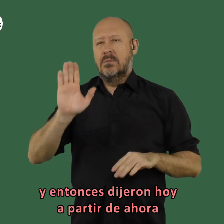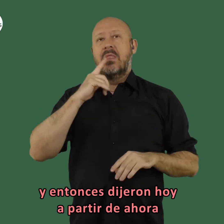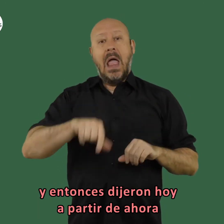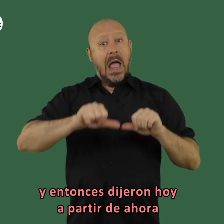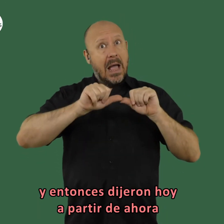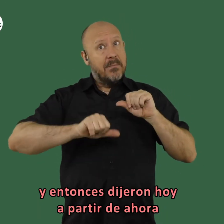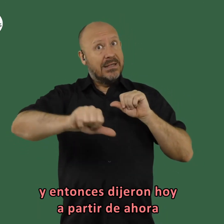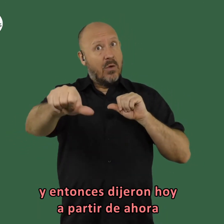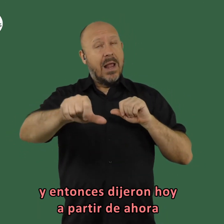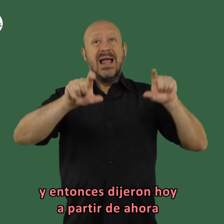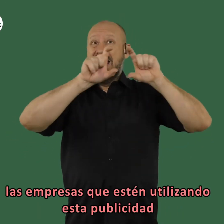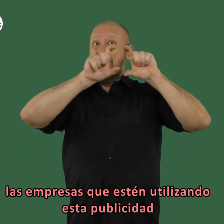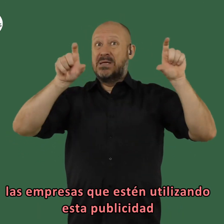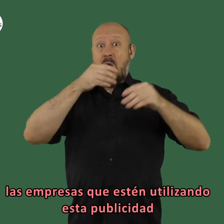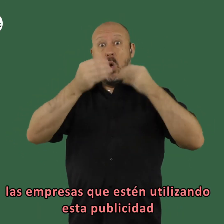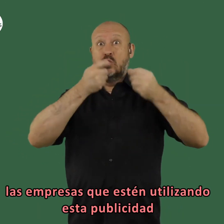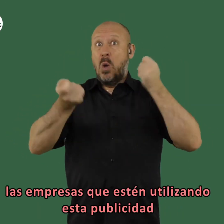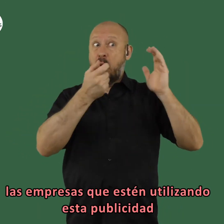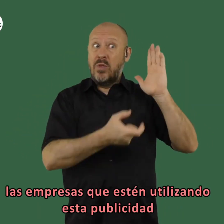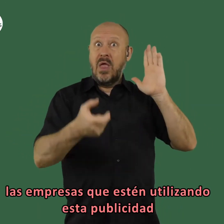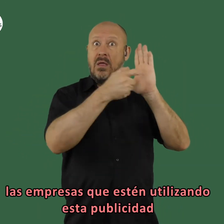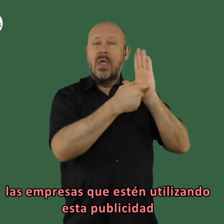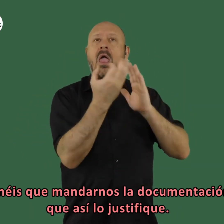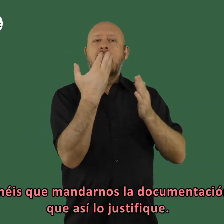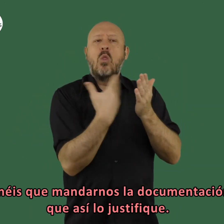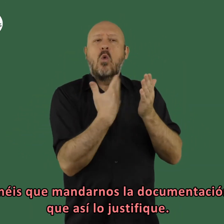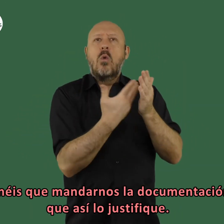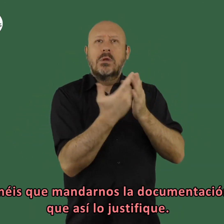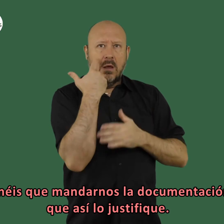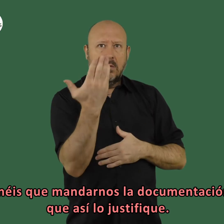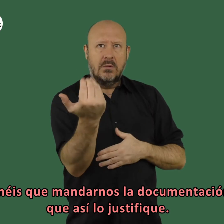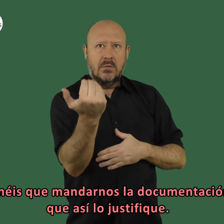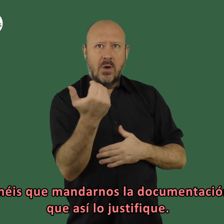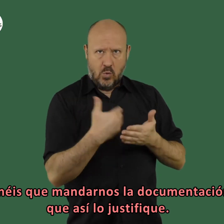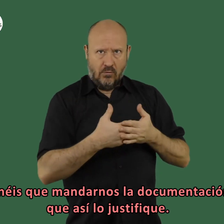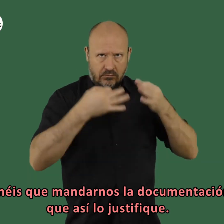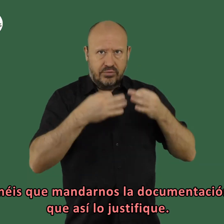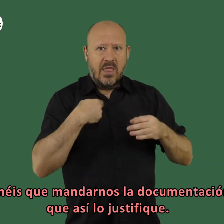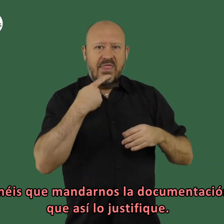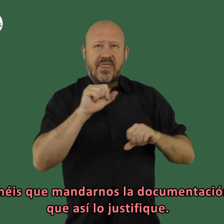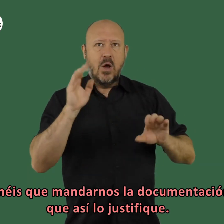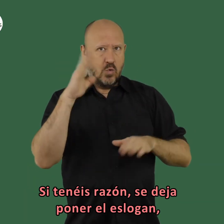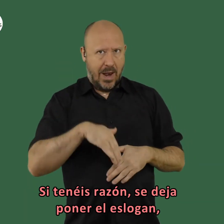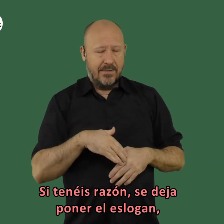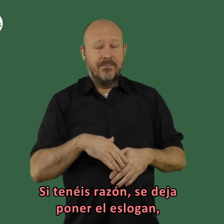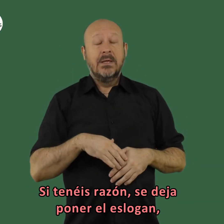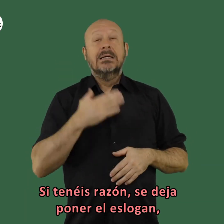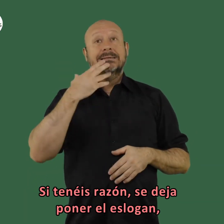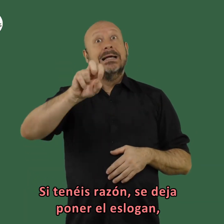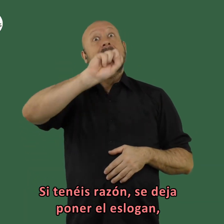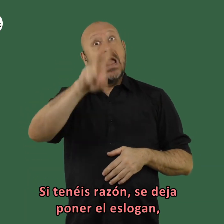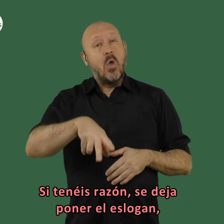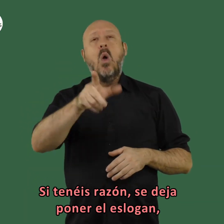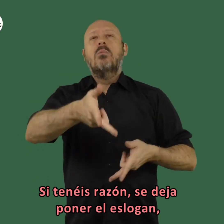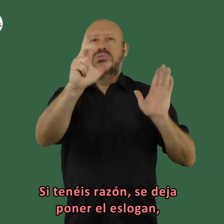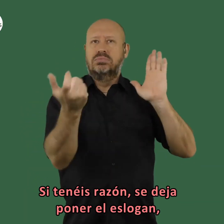y entonces dijeron y a partir de ahora las empresas que estoy utilizando esta publicidad tenéis que mandarnos la documentación que así lo justifique si